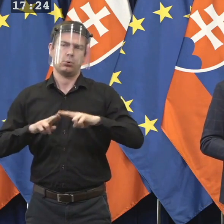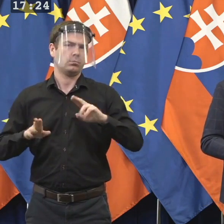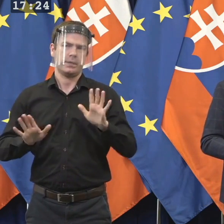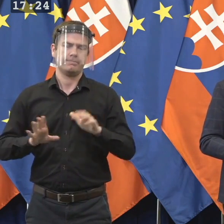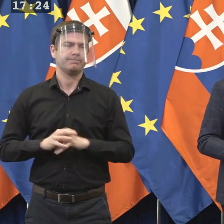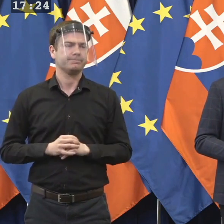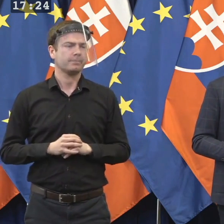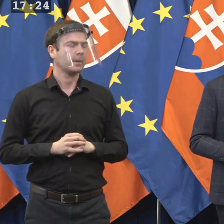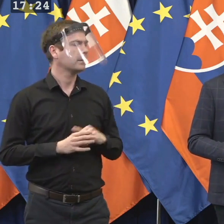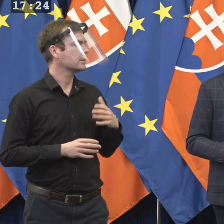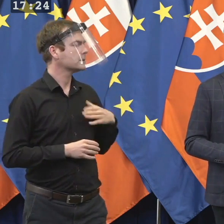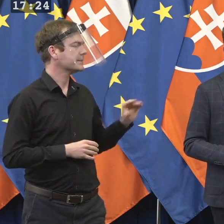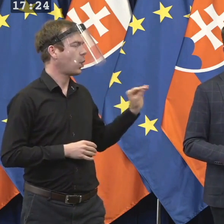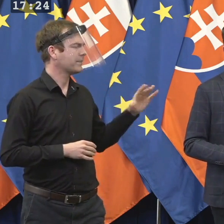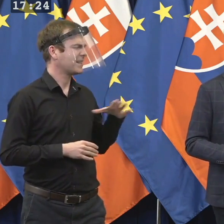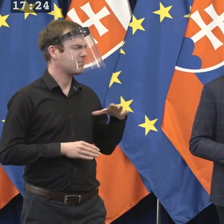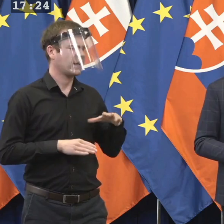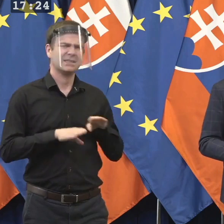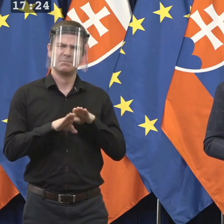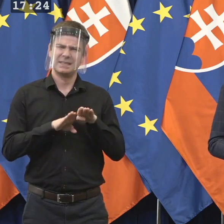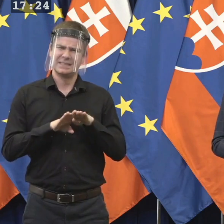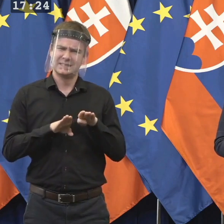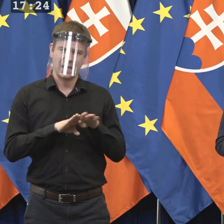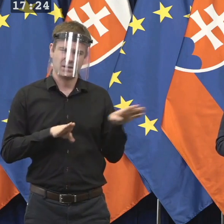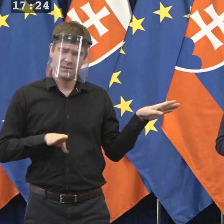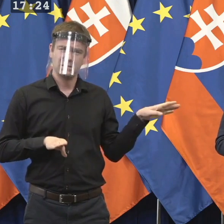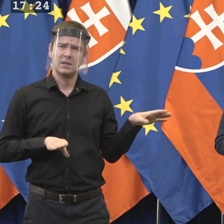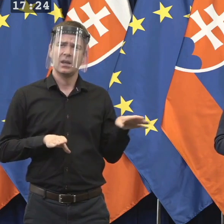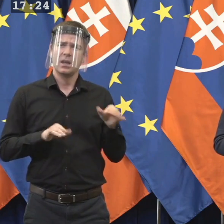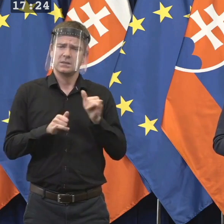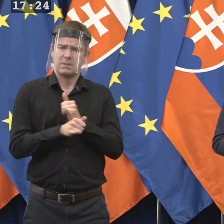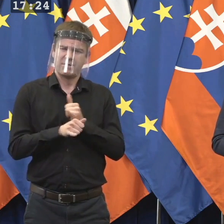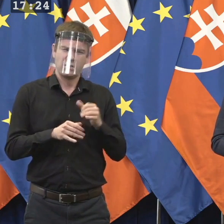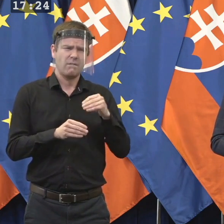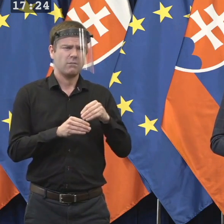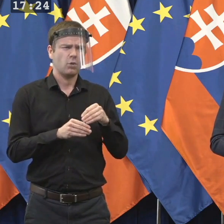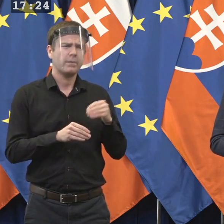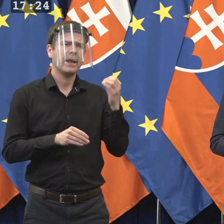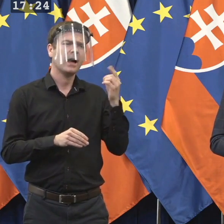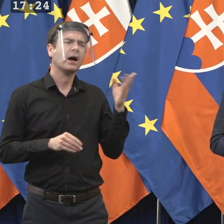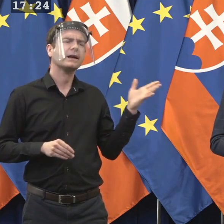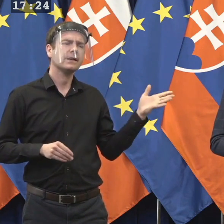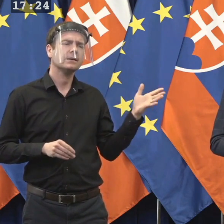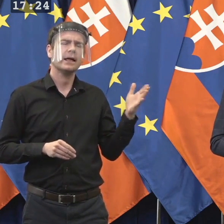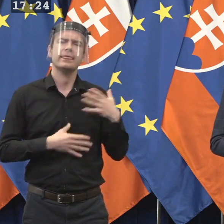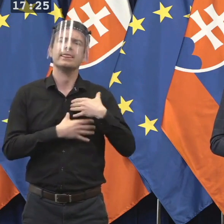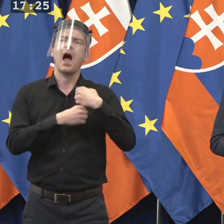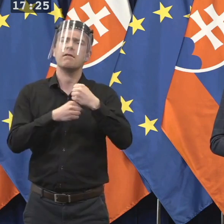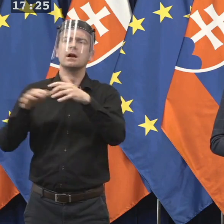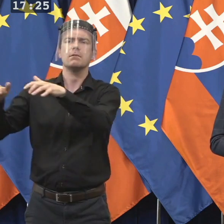Ja sa chcem opýtať pani ministerky. Nepochytil som, respektíve nezachytil som informáciu, kedy by mali návrh na odvolanie pani Pujtovej do parlamentu?